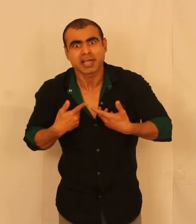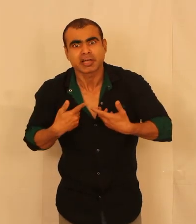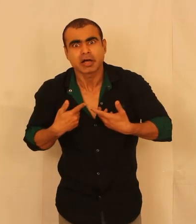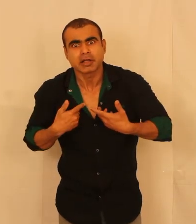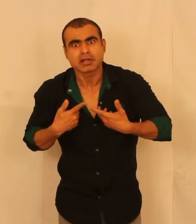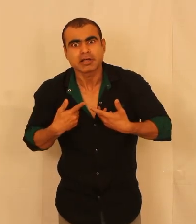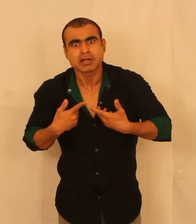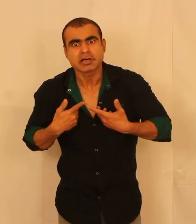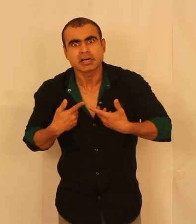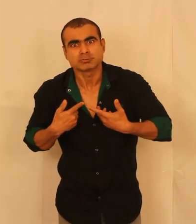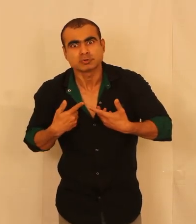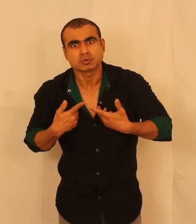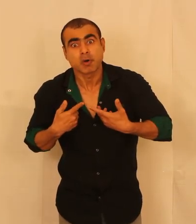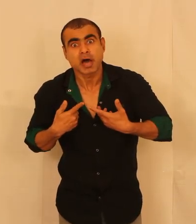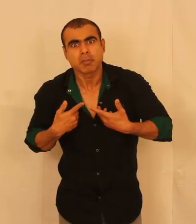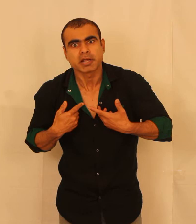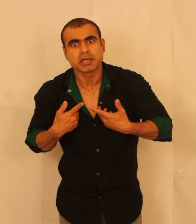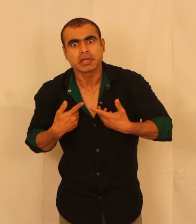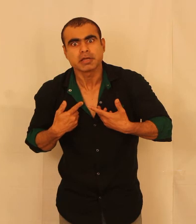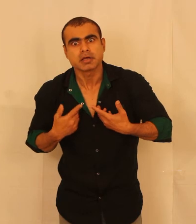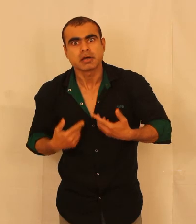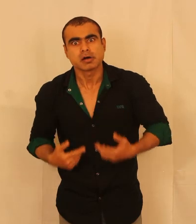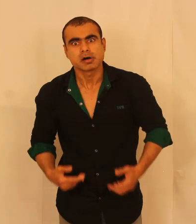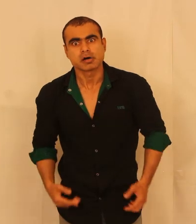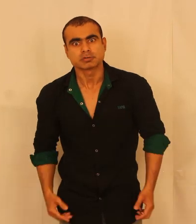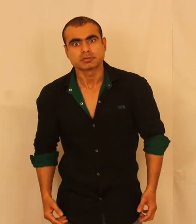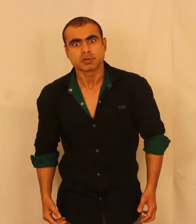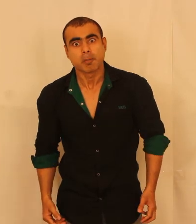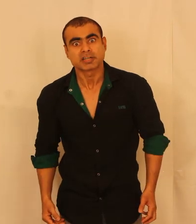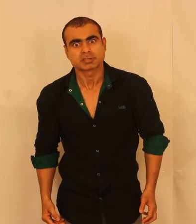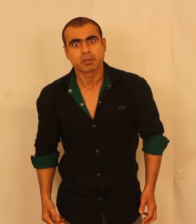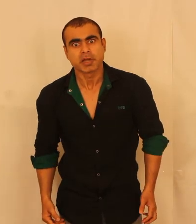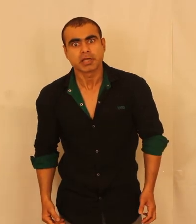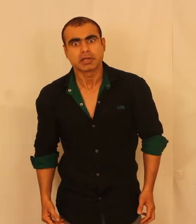चाहेगा अब तू सौ बार मरेगी, और तू सौ बार तडबेगी